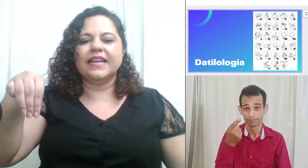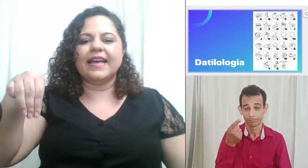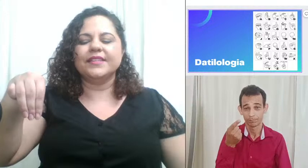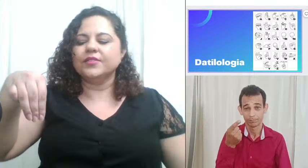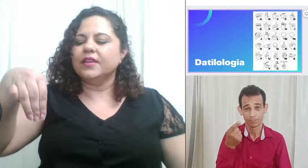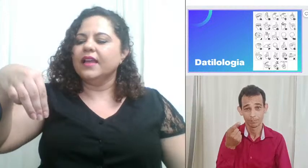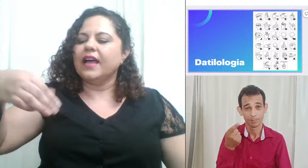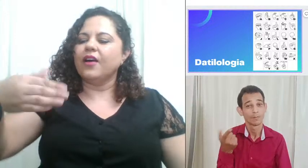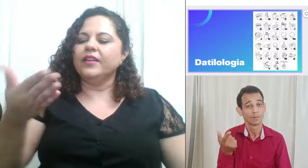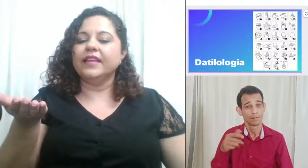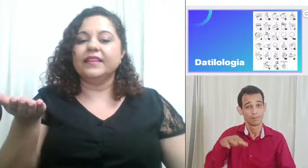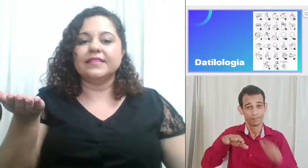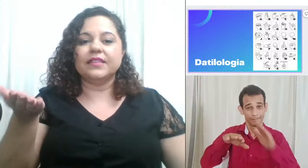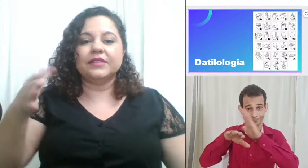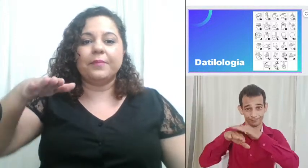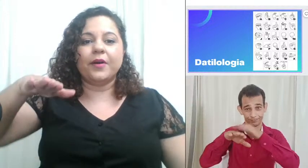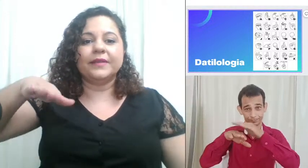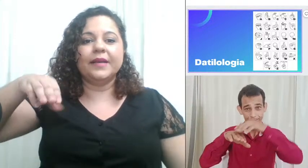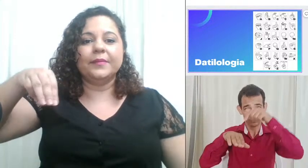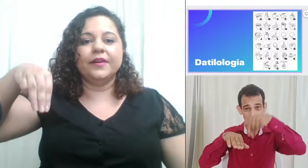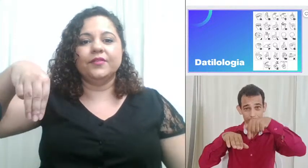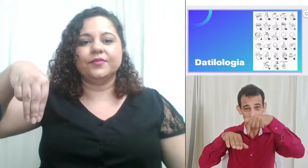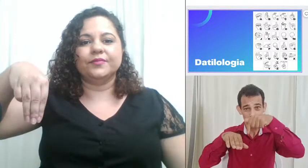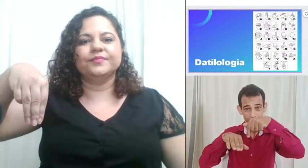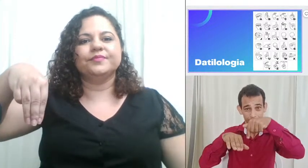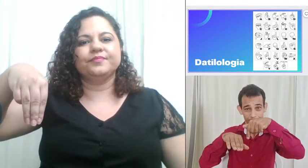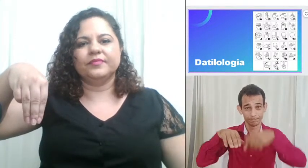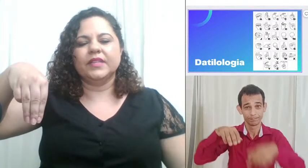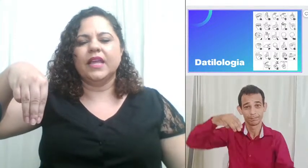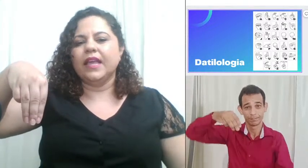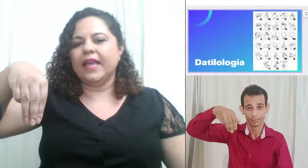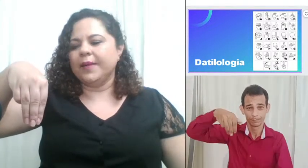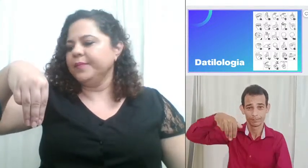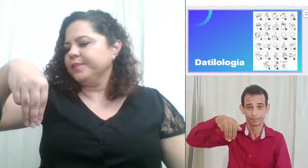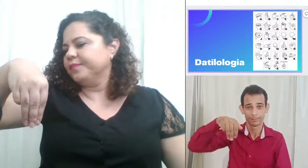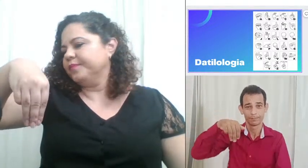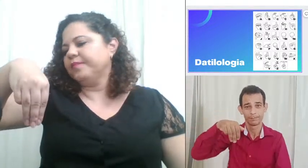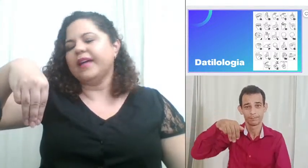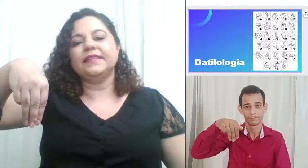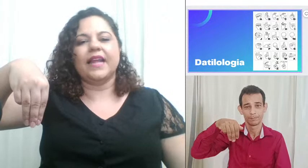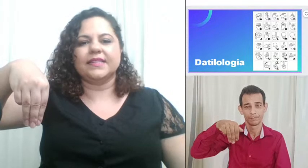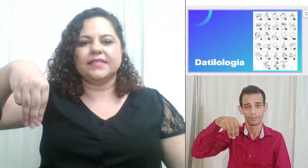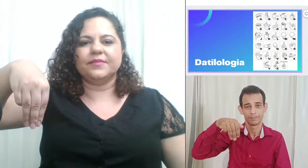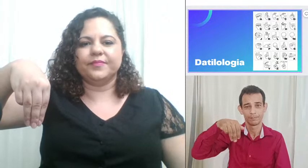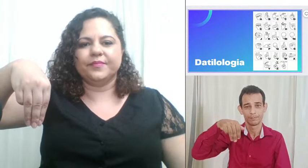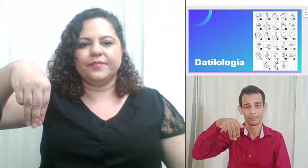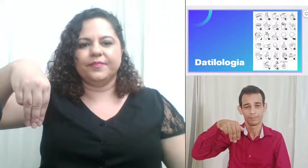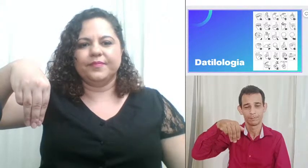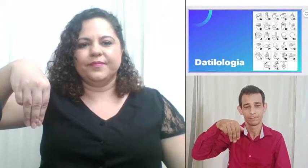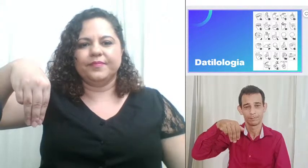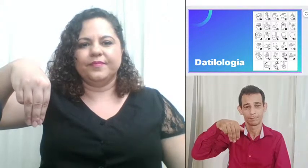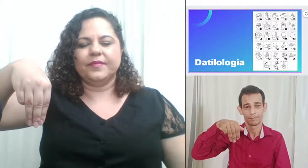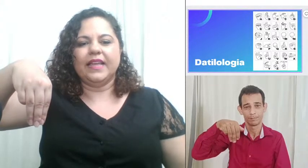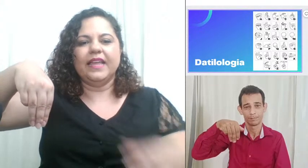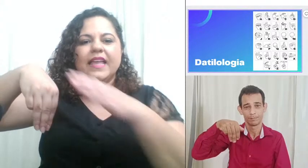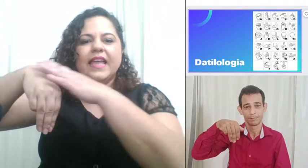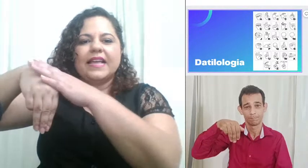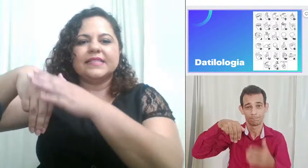caso a orientação da palma da mão é para trás essa